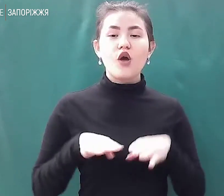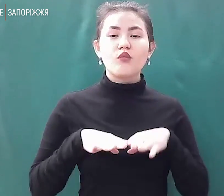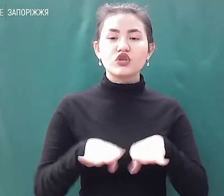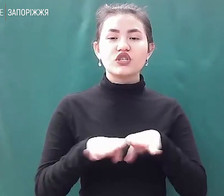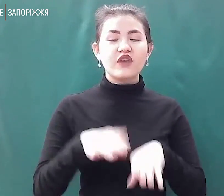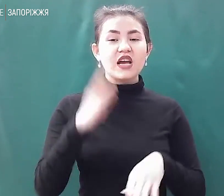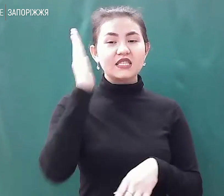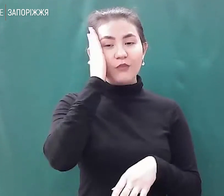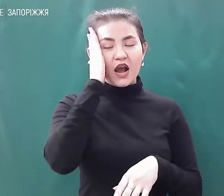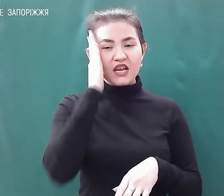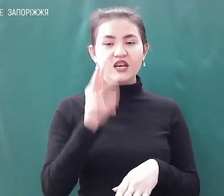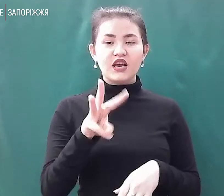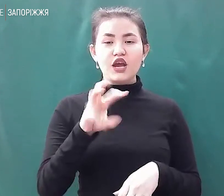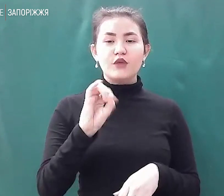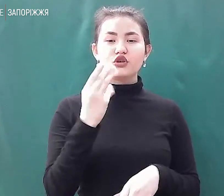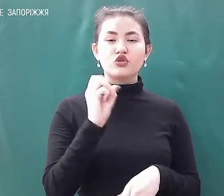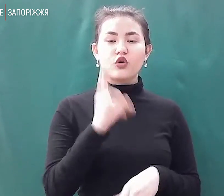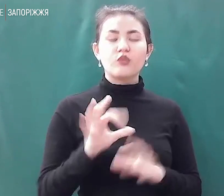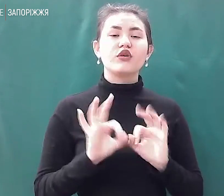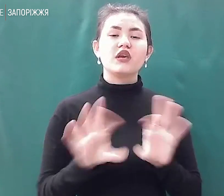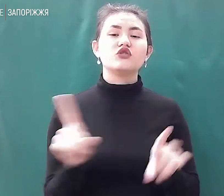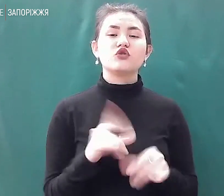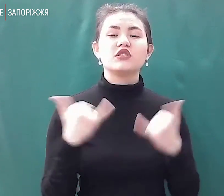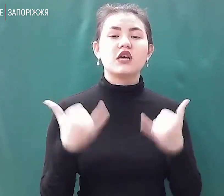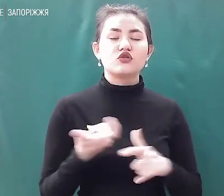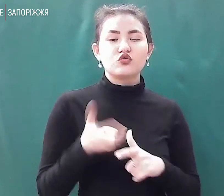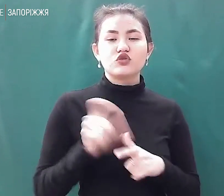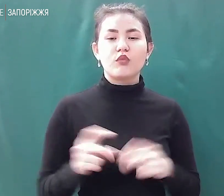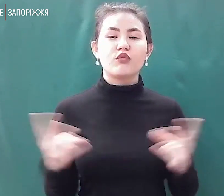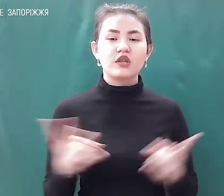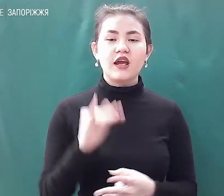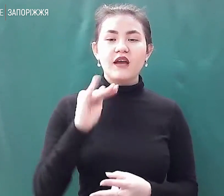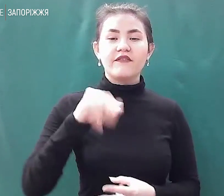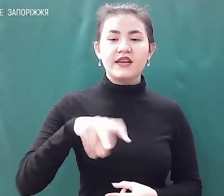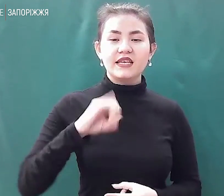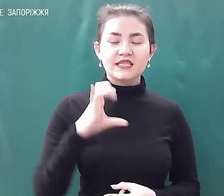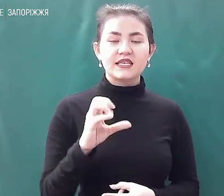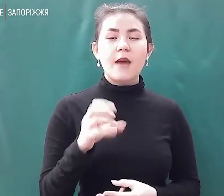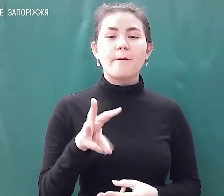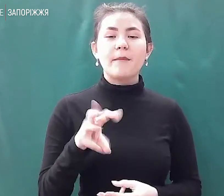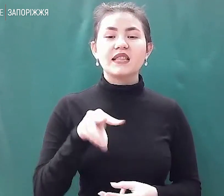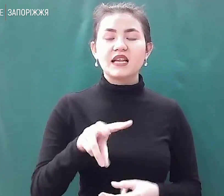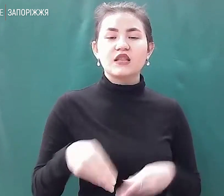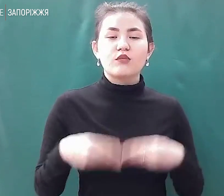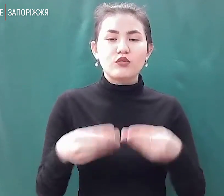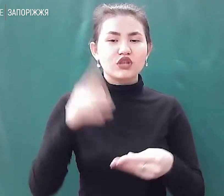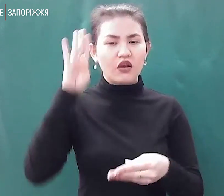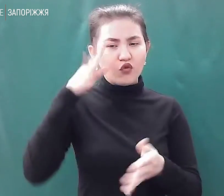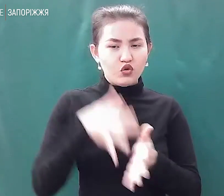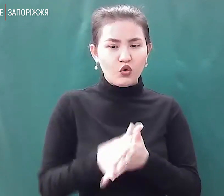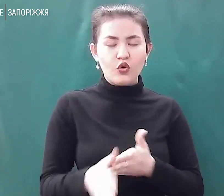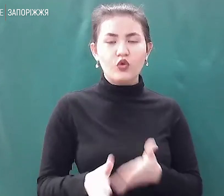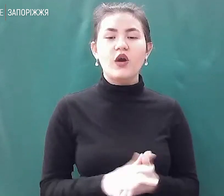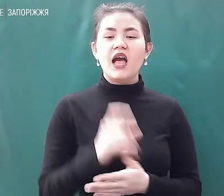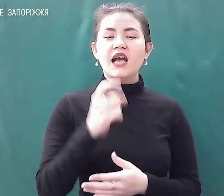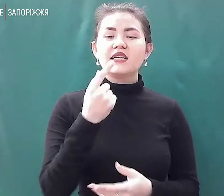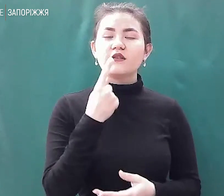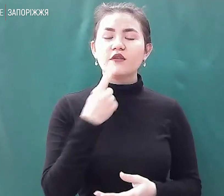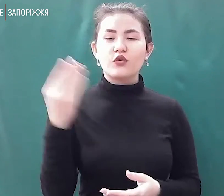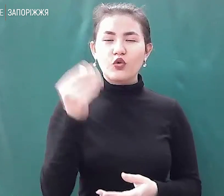Ангеліна пояснює, що зараз дуже потрібен фліс та матеріал, який не пропускає вологу, кольорухаки для сіток та старий одяг. Працюють